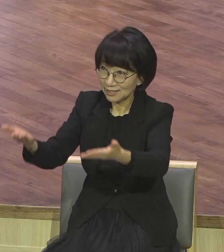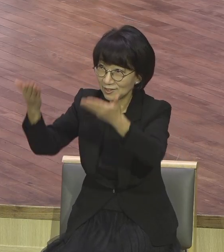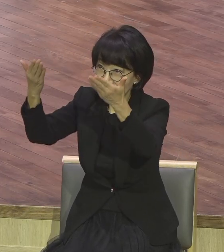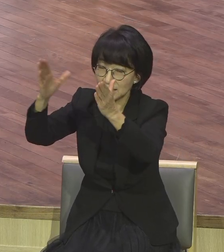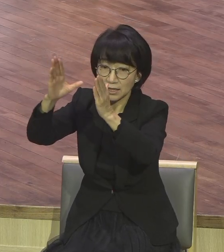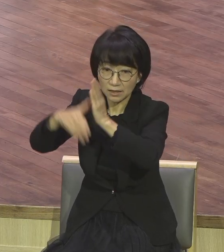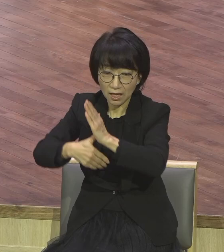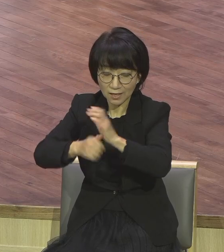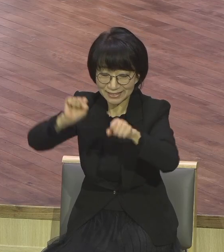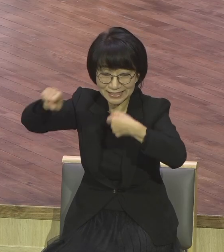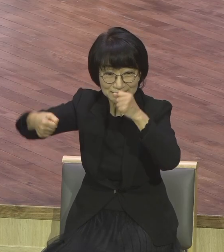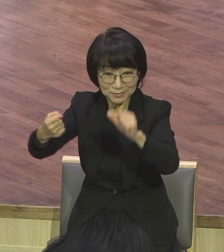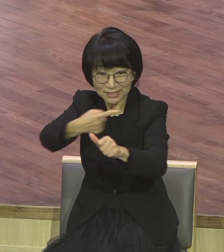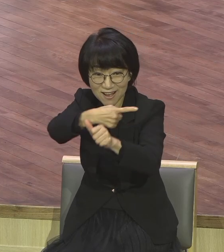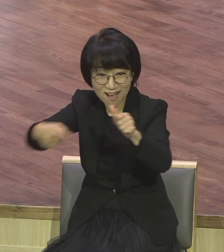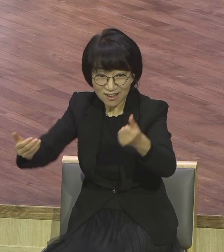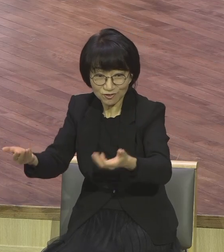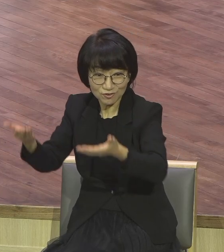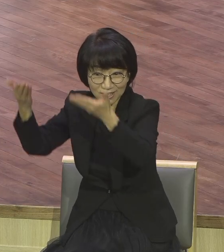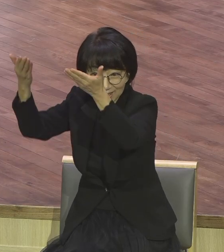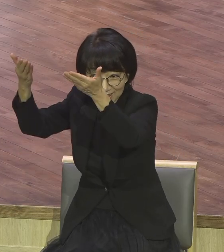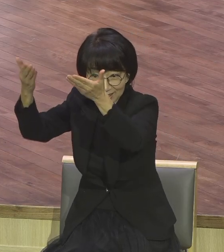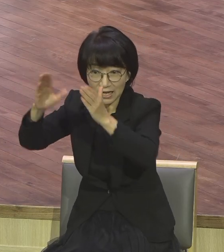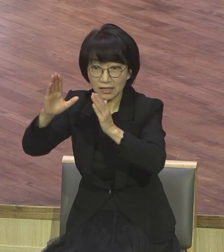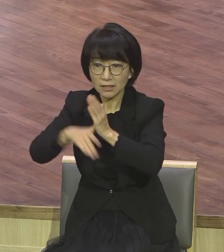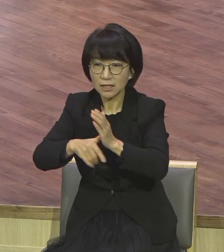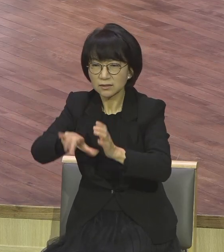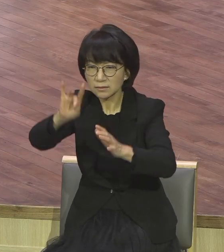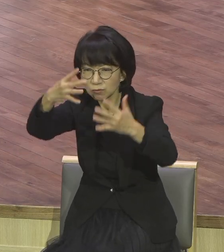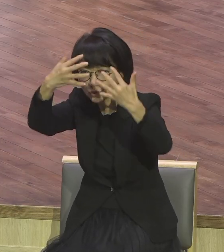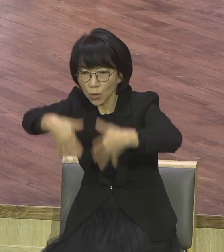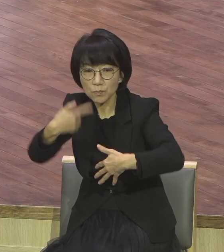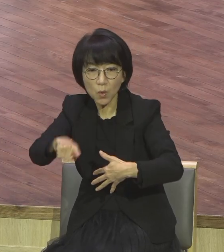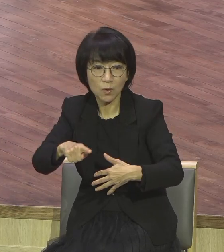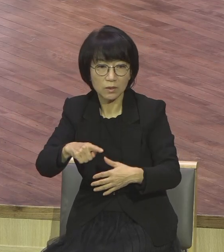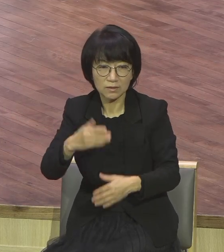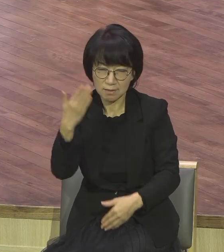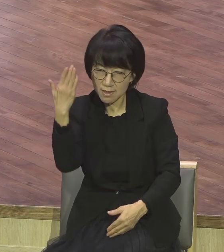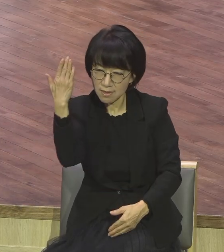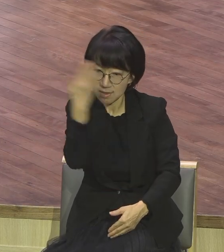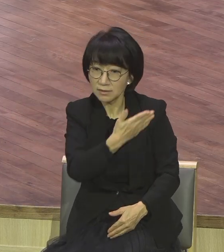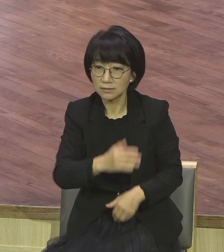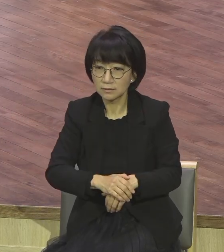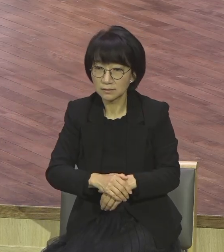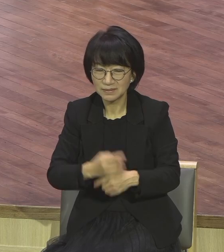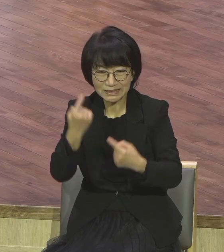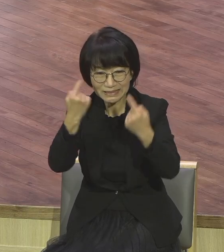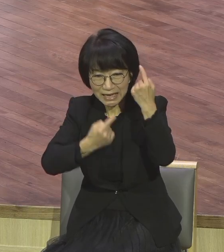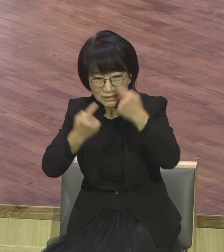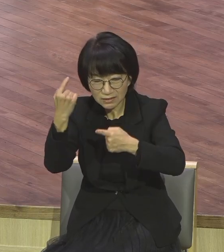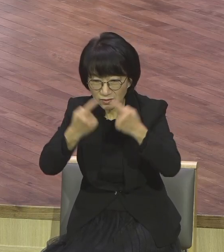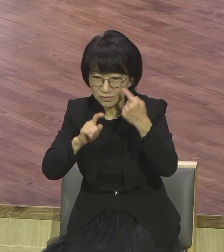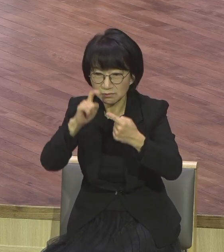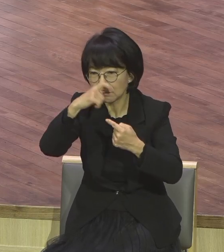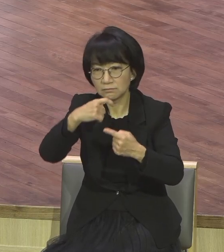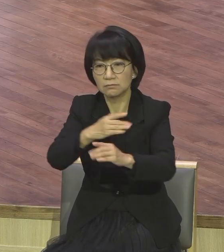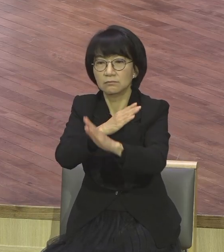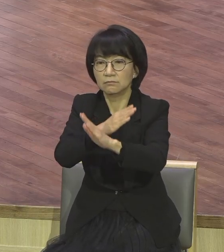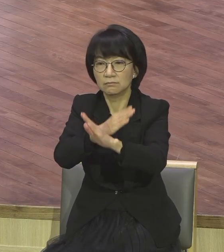하나님께 드러지는 재물의 첫 번째 조건이 뭐냐 흠이 없어야 돼요. 흠이 없다. 비둘기가 여기서 잘 어울리는